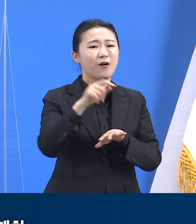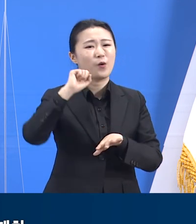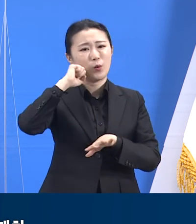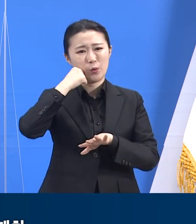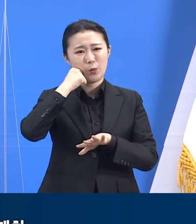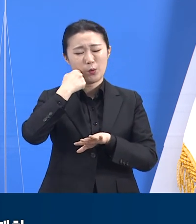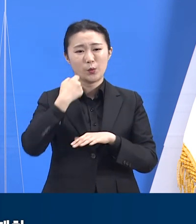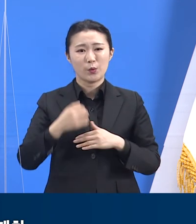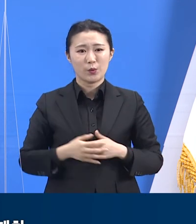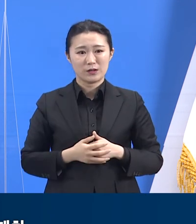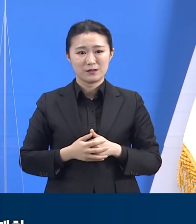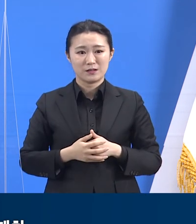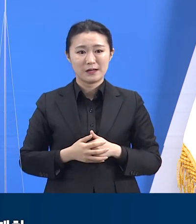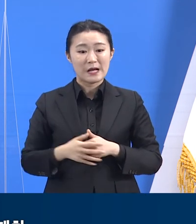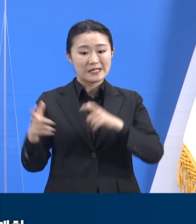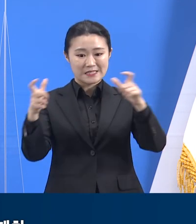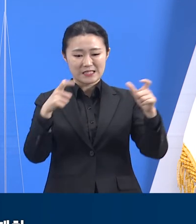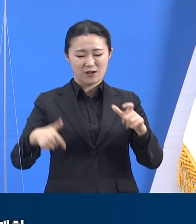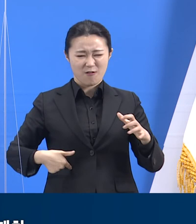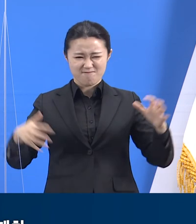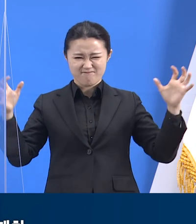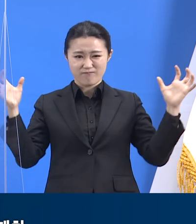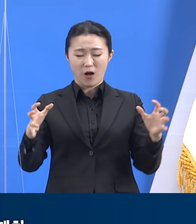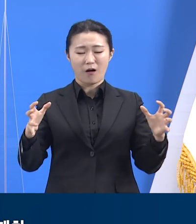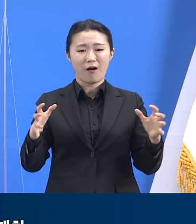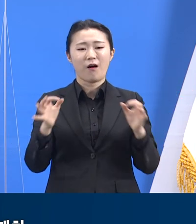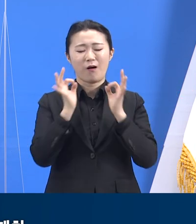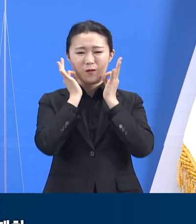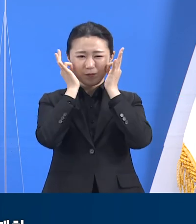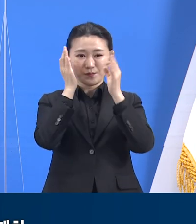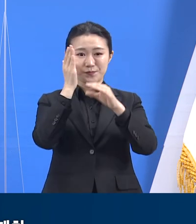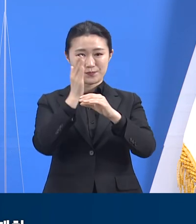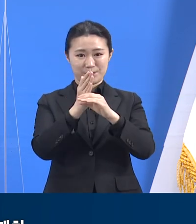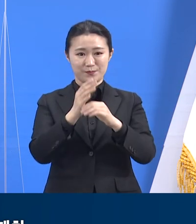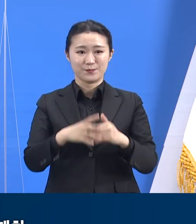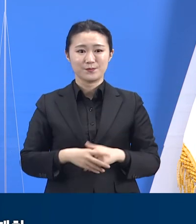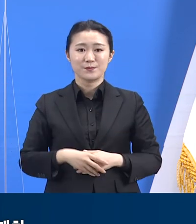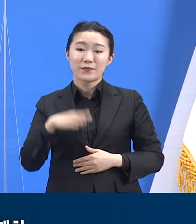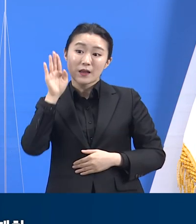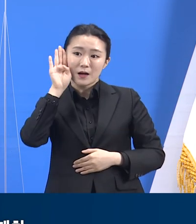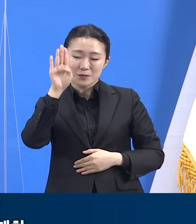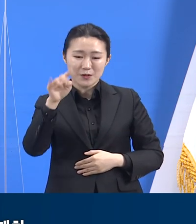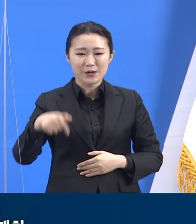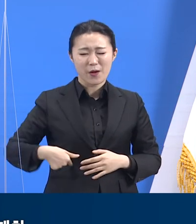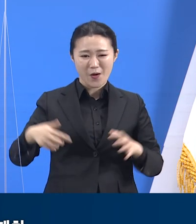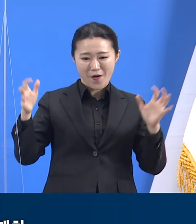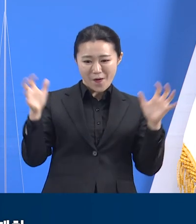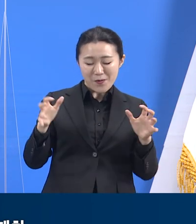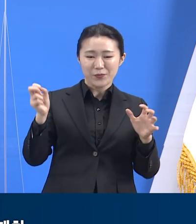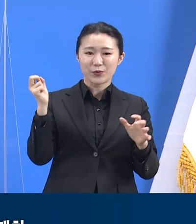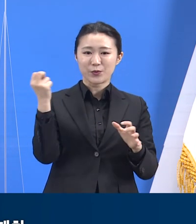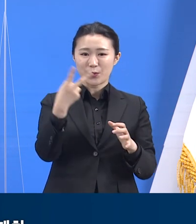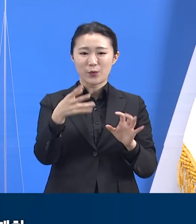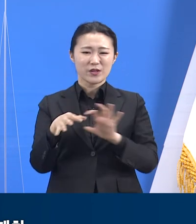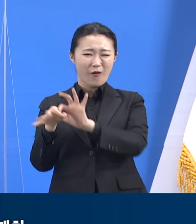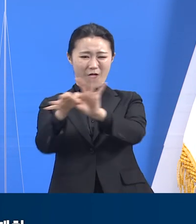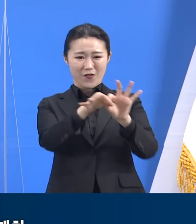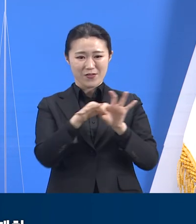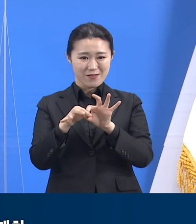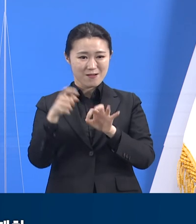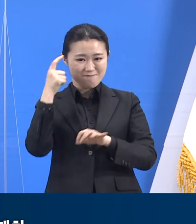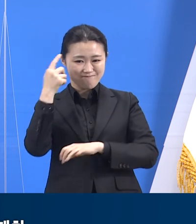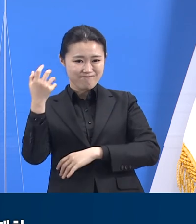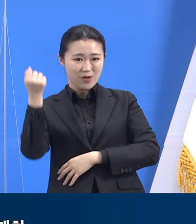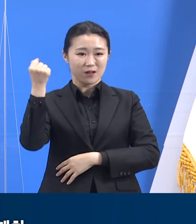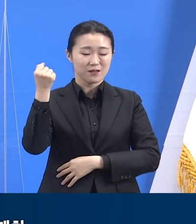거버넌스를 구축하는 일에 힘써 왔습니다. 앞으로도 협력과 연대 정신으로 도내 31개 시군의 시민,